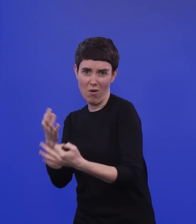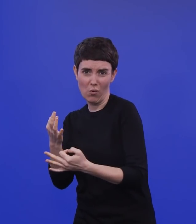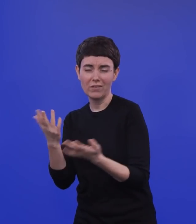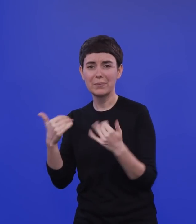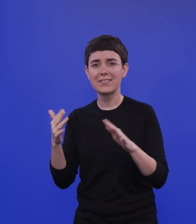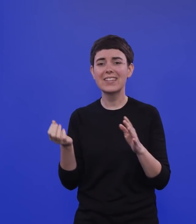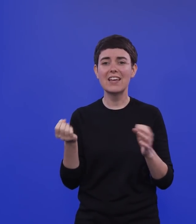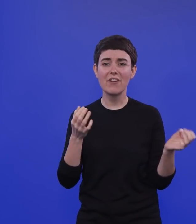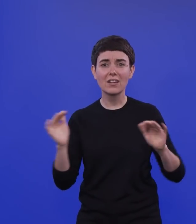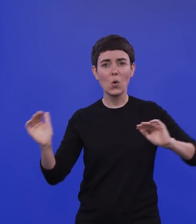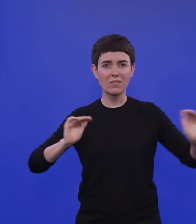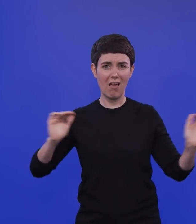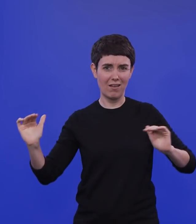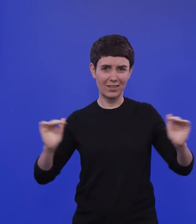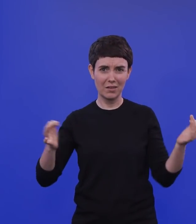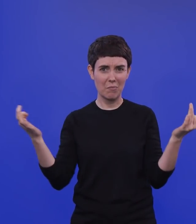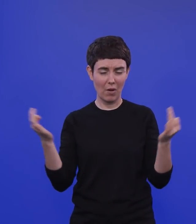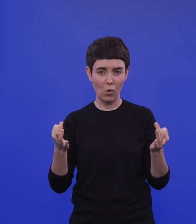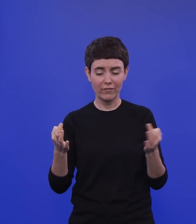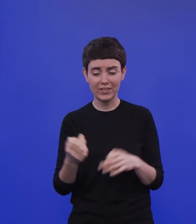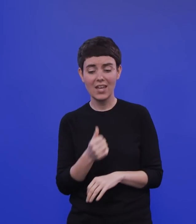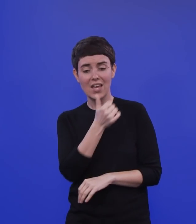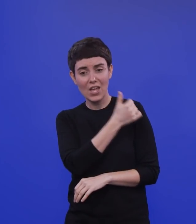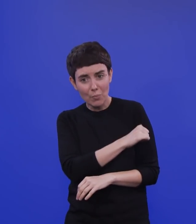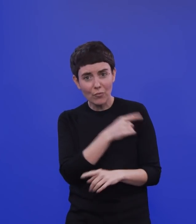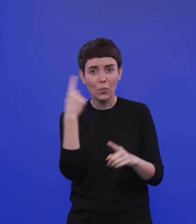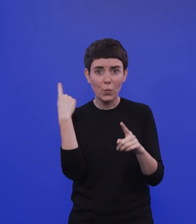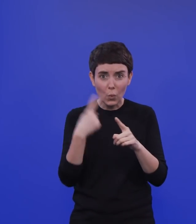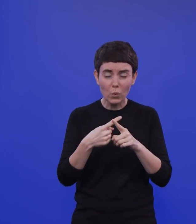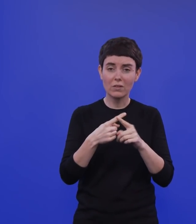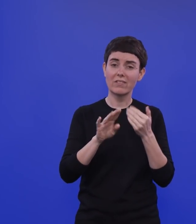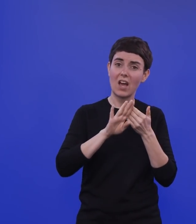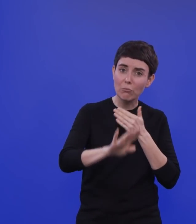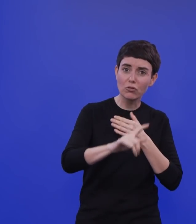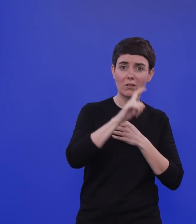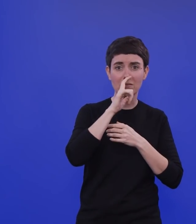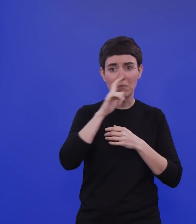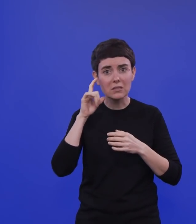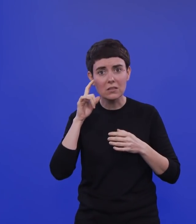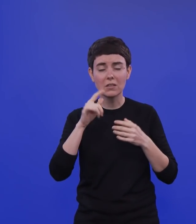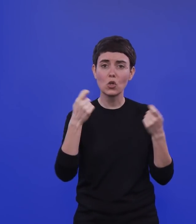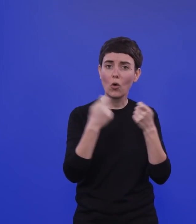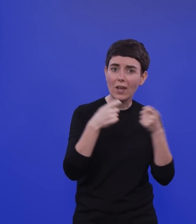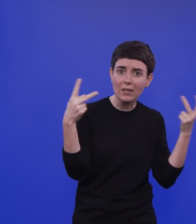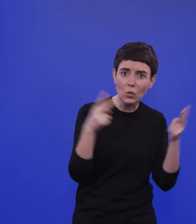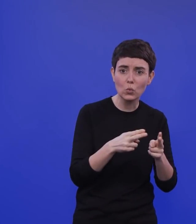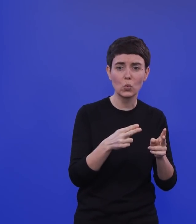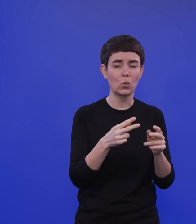gegenläufigen Maßnahmen, Impfung auf der einen Seite und Kontaktreduktionsmaßnahmen, nicht-pharmazeutische